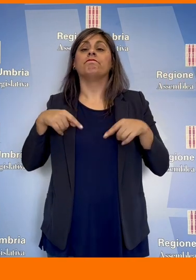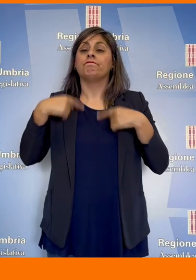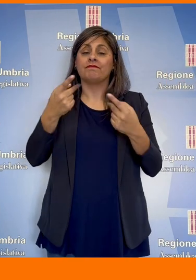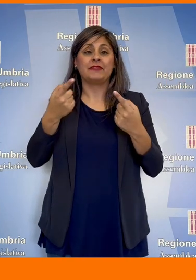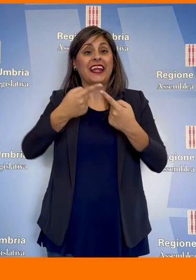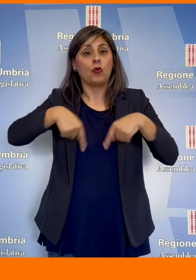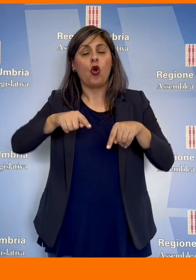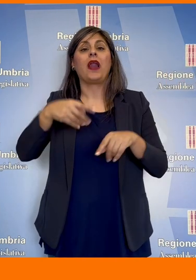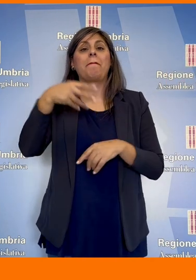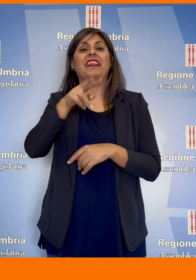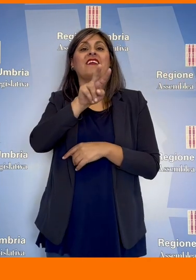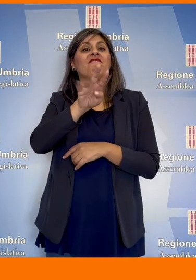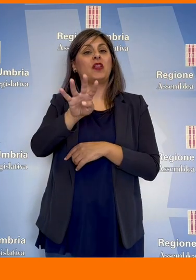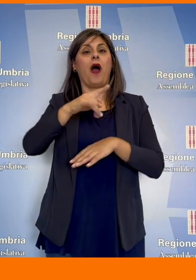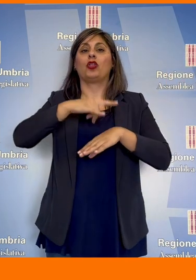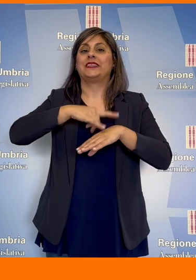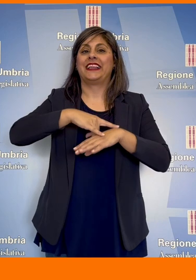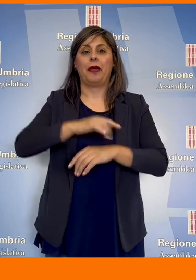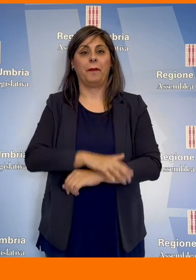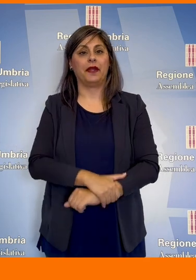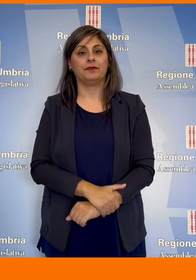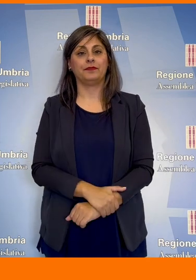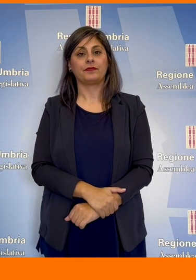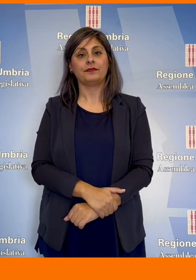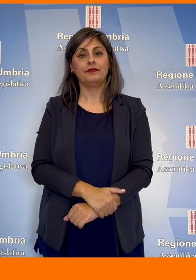riunirsi martedì 24 settembre.